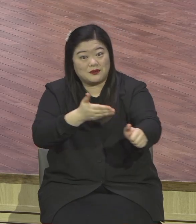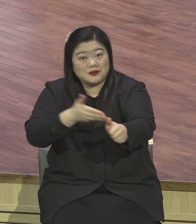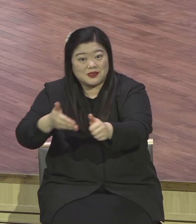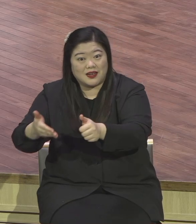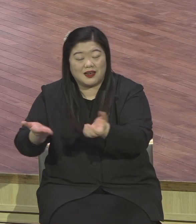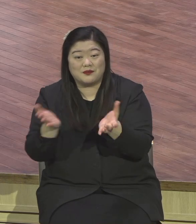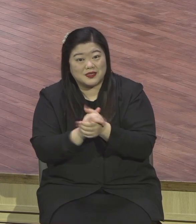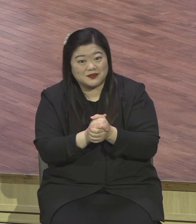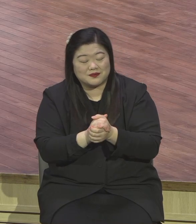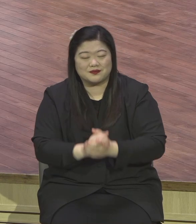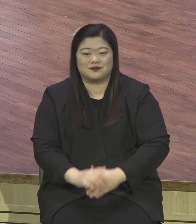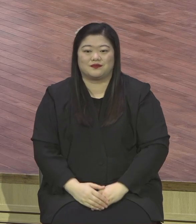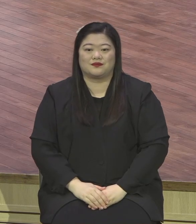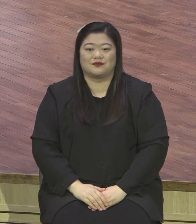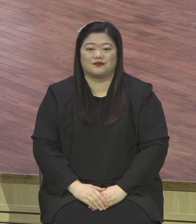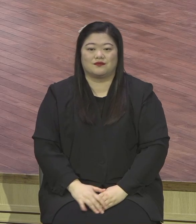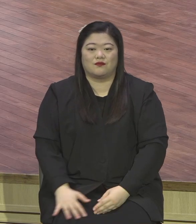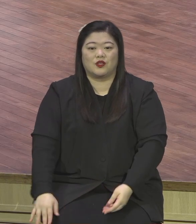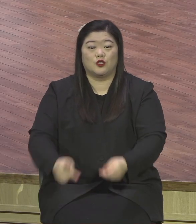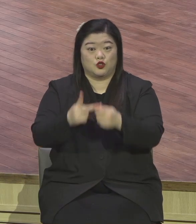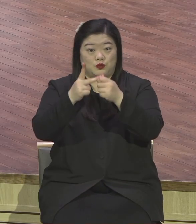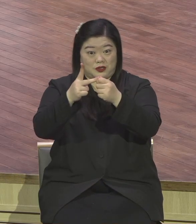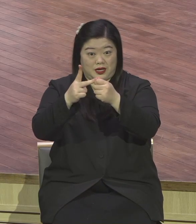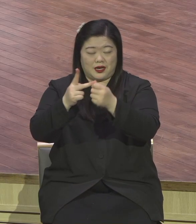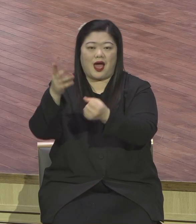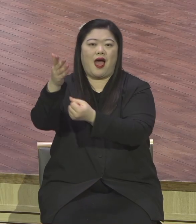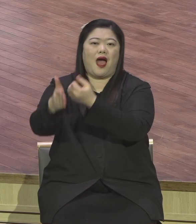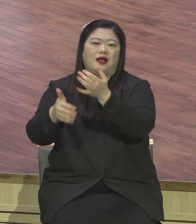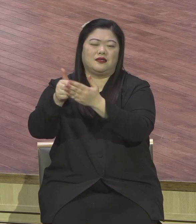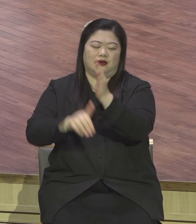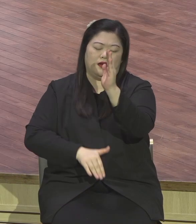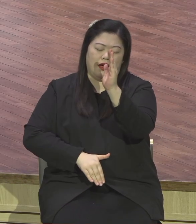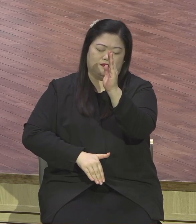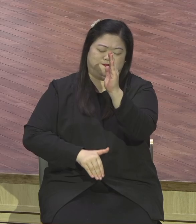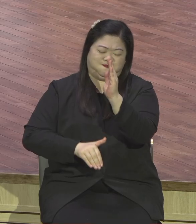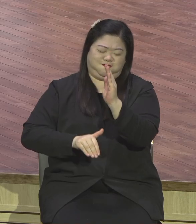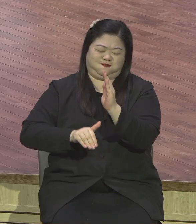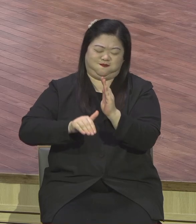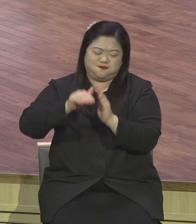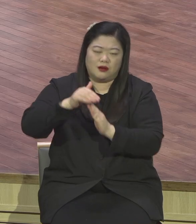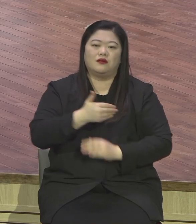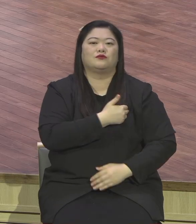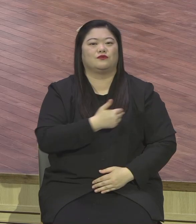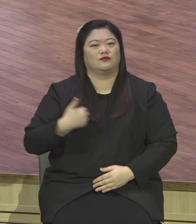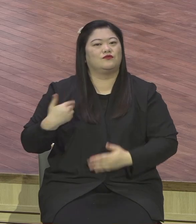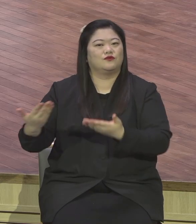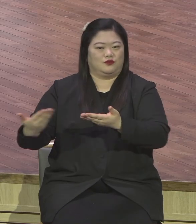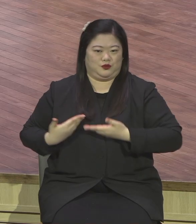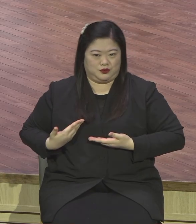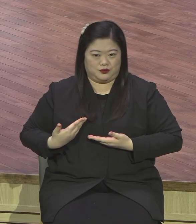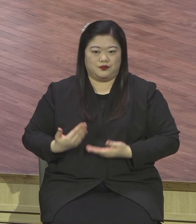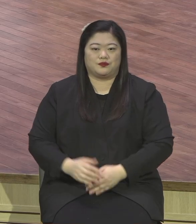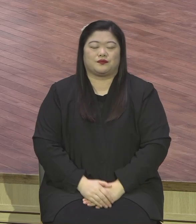번째로 만족하게 채우시는 하나님이십니다. 너 입을 크게 열라 내가 채우리라는 말씀은